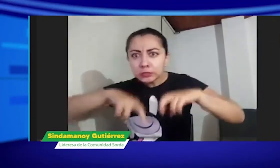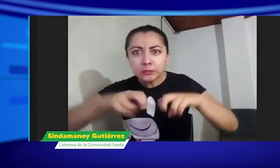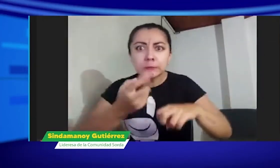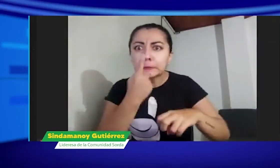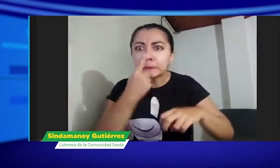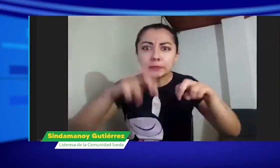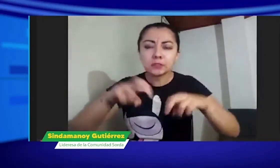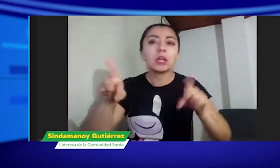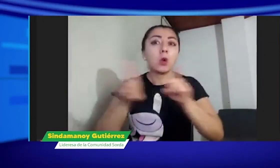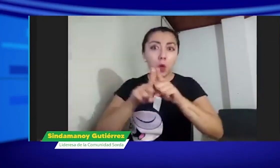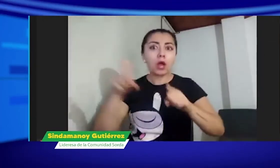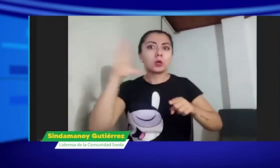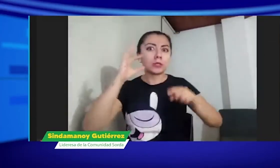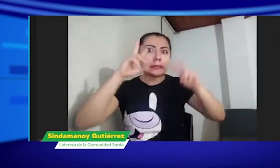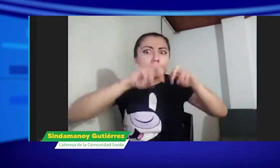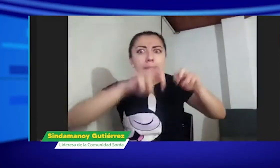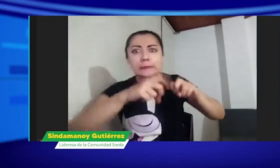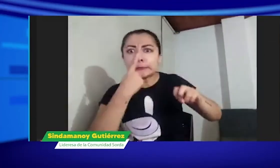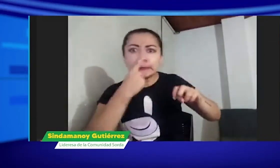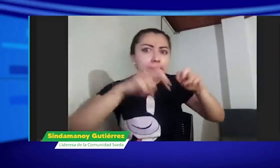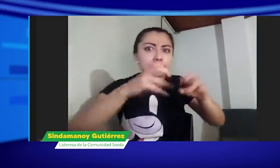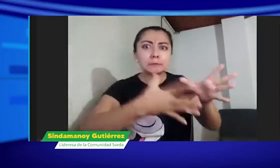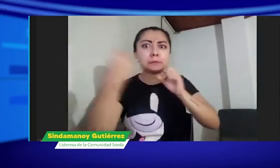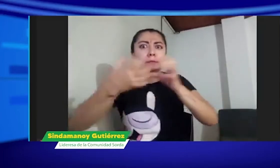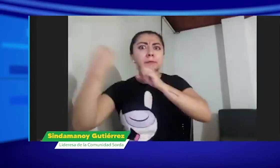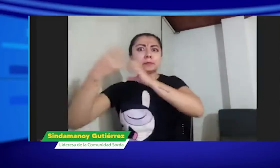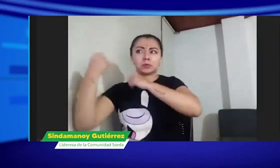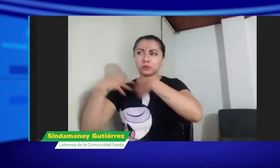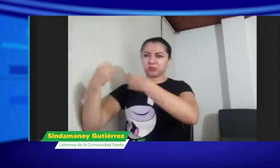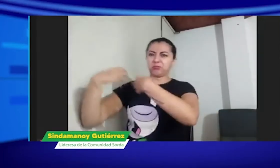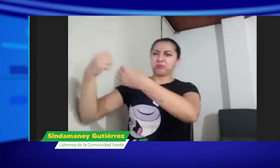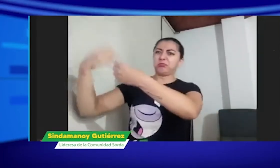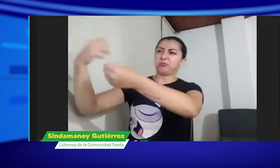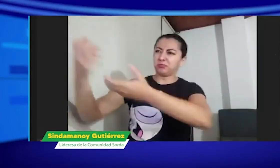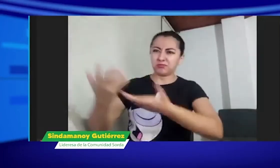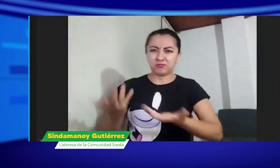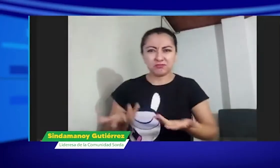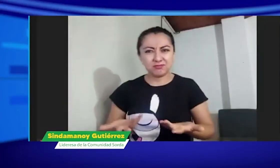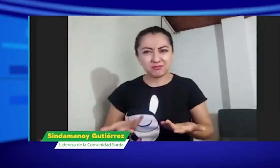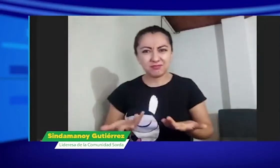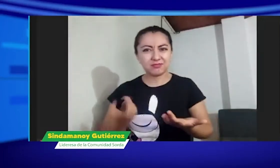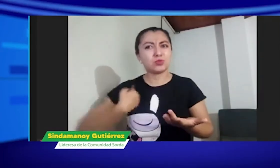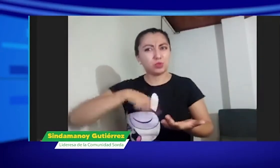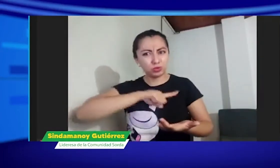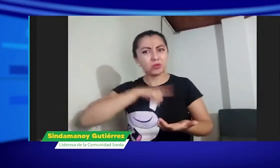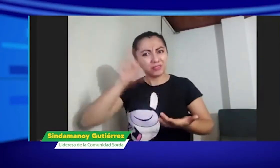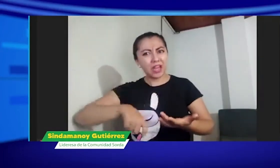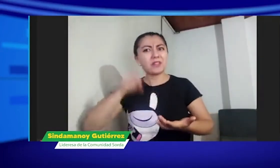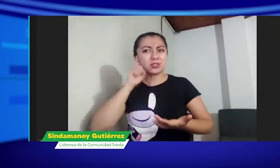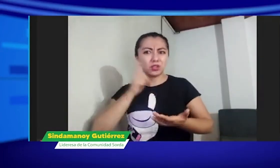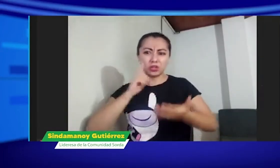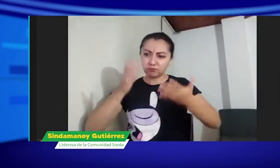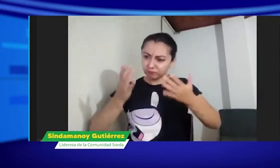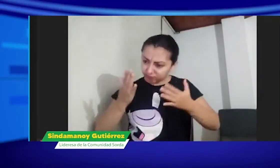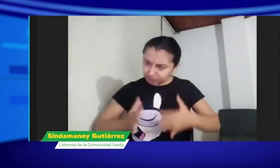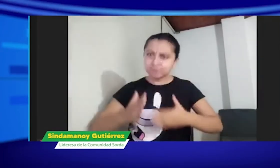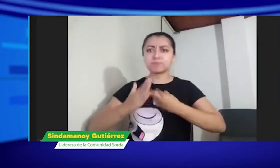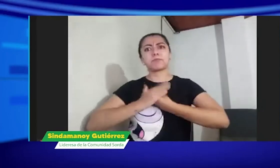ahorita no podemos entrar de pronto a permitir que los oyentes vayan a apropiarse